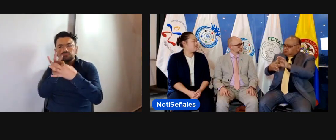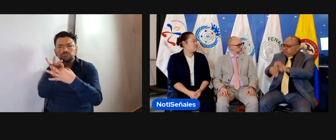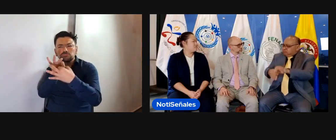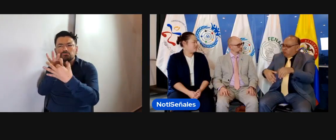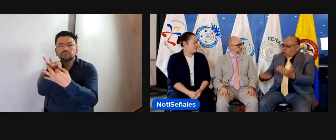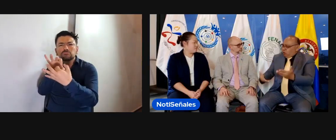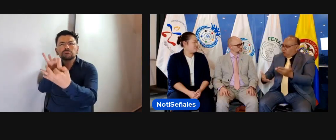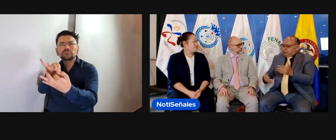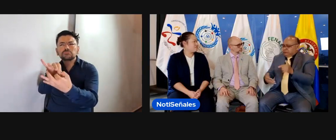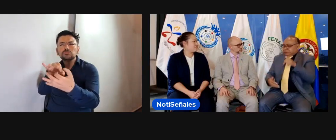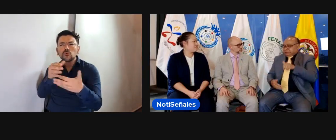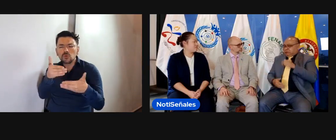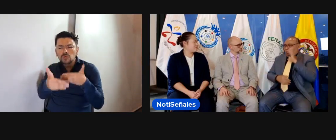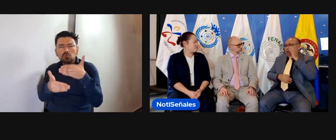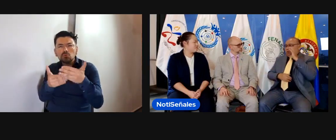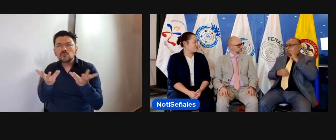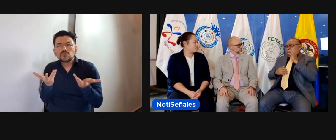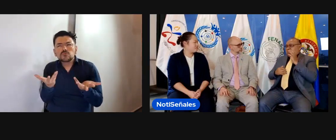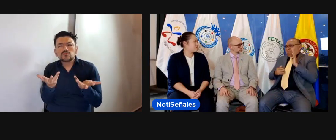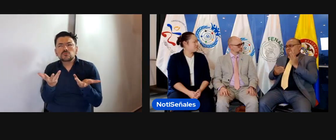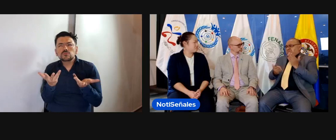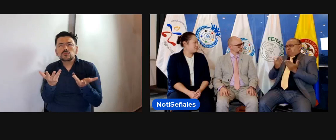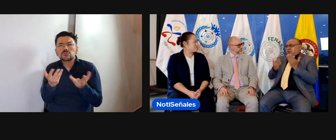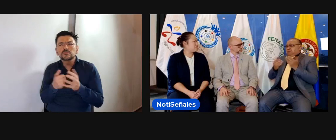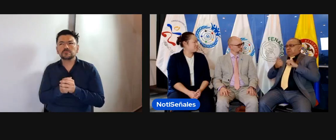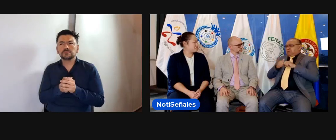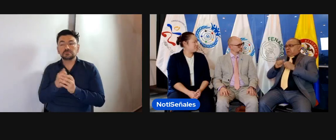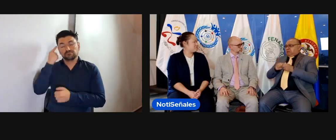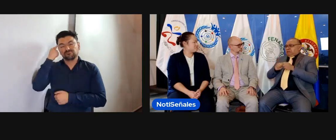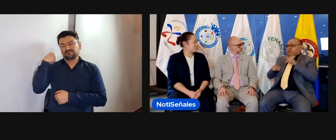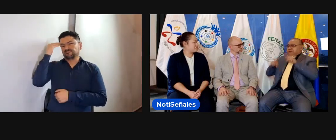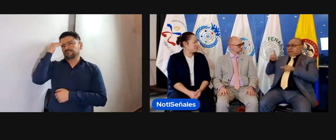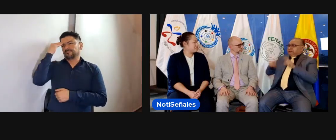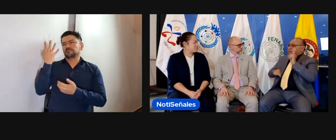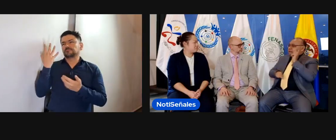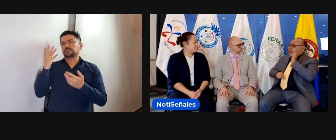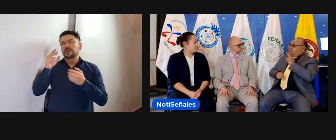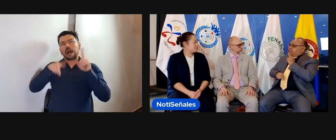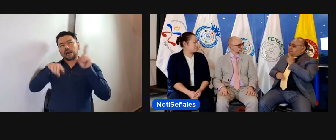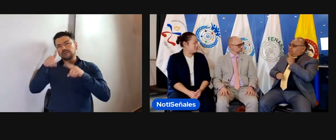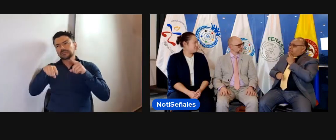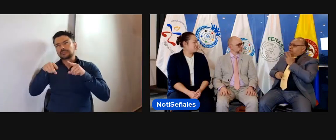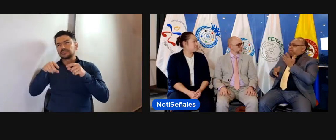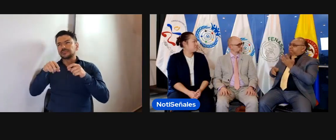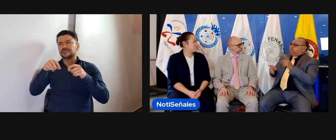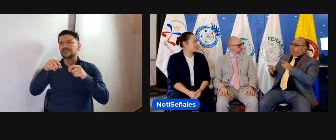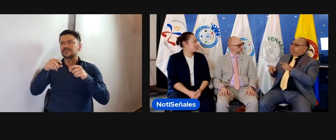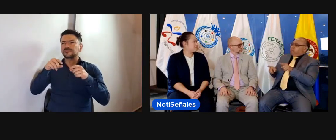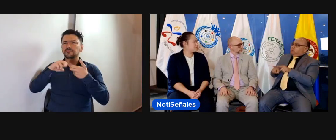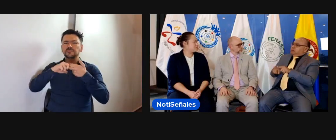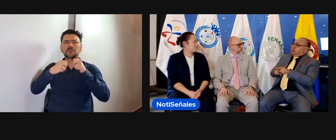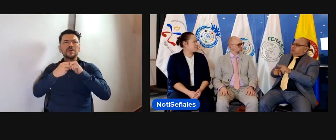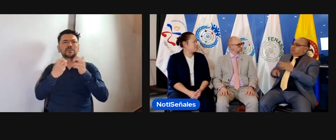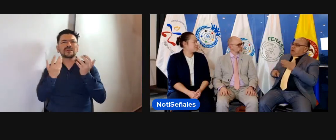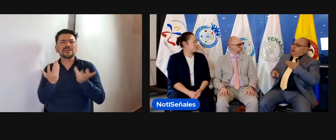se trabaja con esas secciones de jóvenes? Nosotros acá desde Colombia tenemos algunos inconvenientes. ¿Cuáles son estos inconvenientes?